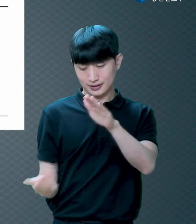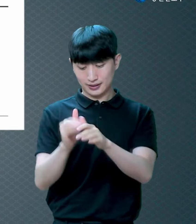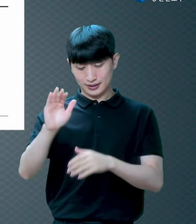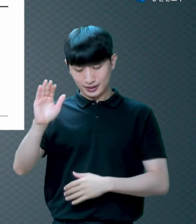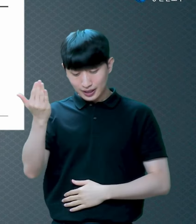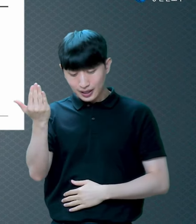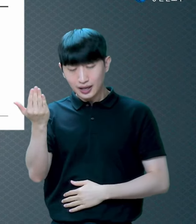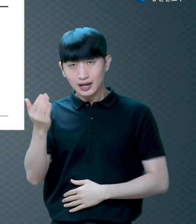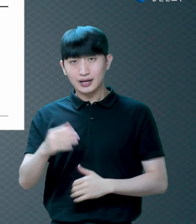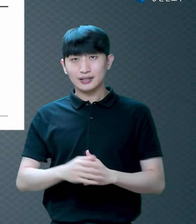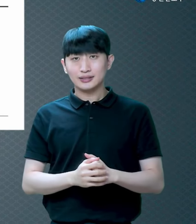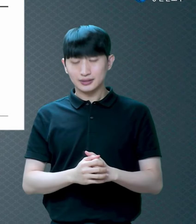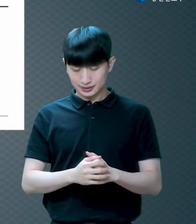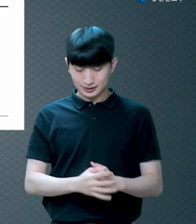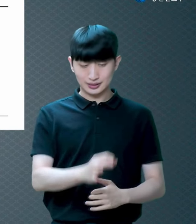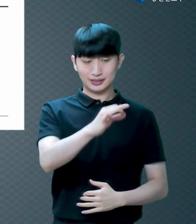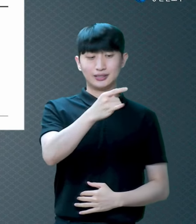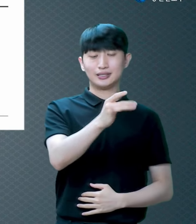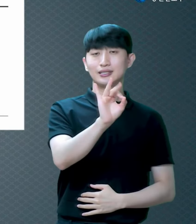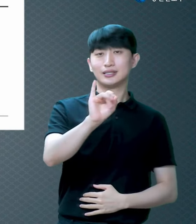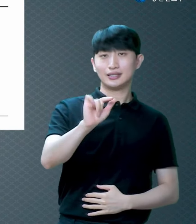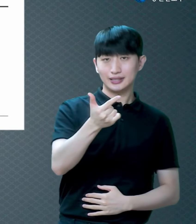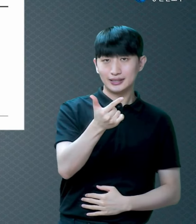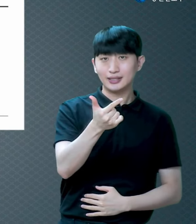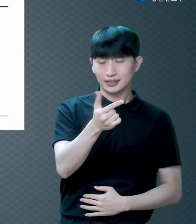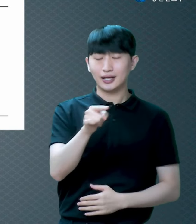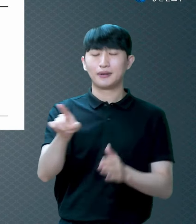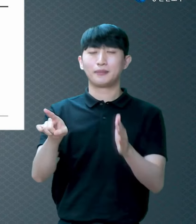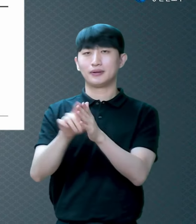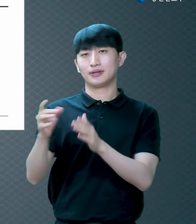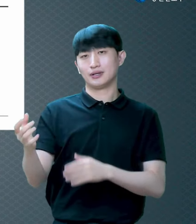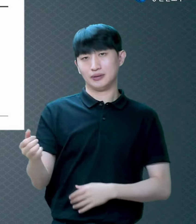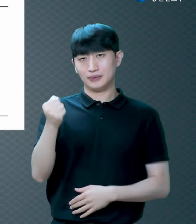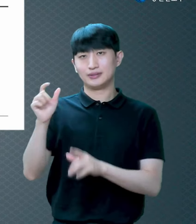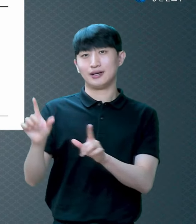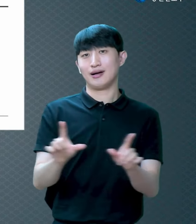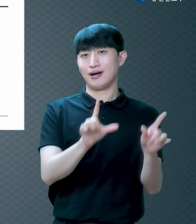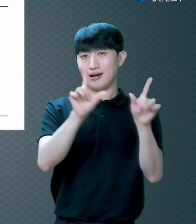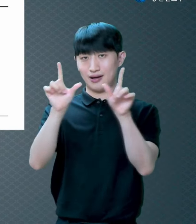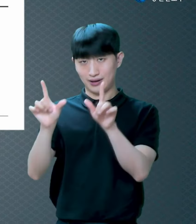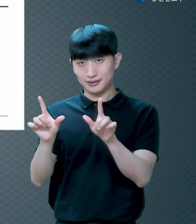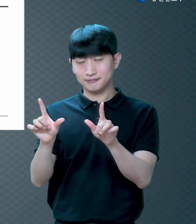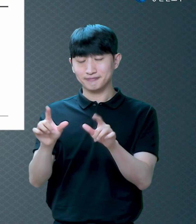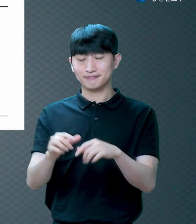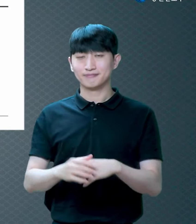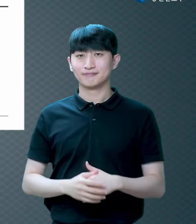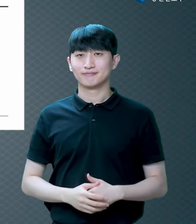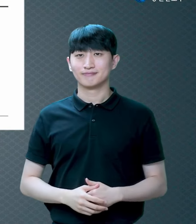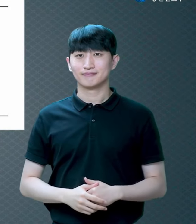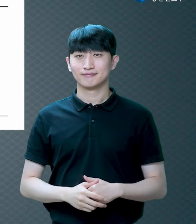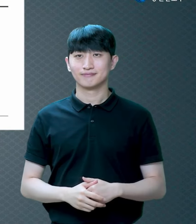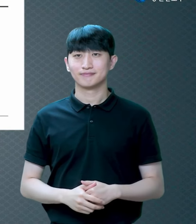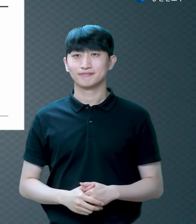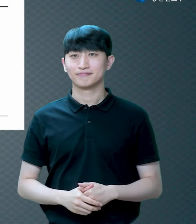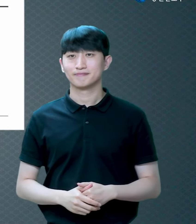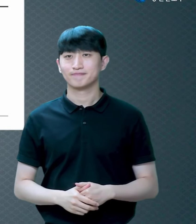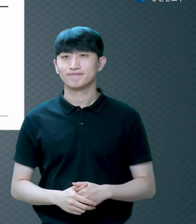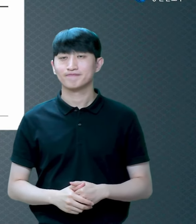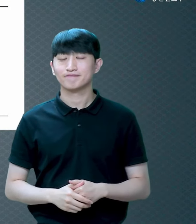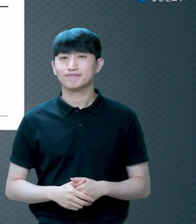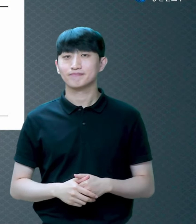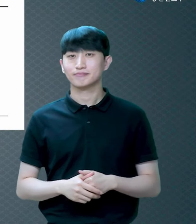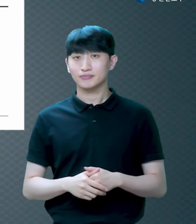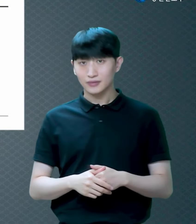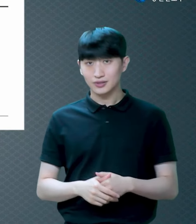믿음으로 말미암아 살리라 함과 같으니라 자 여기에 믿음이라고 하는